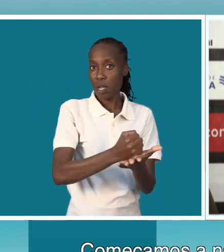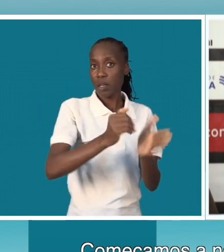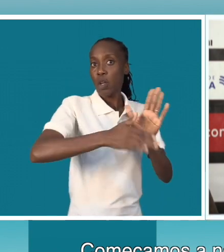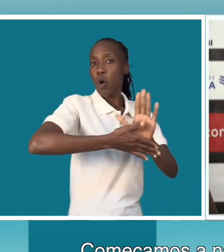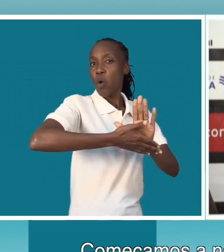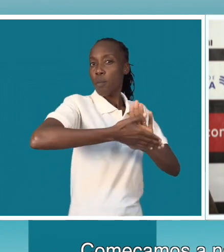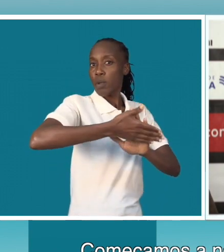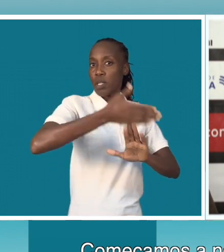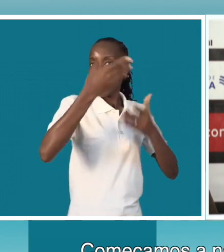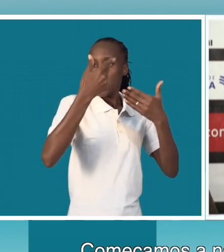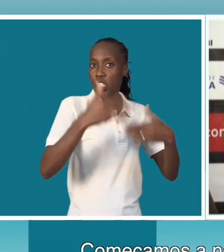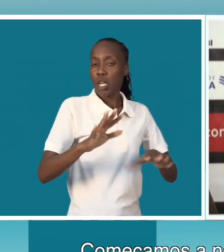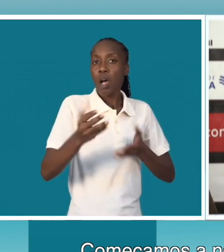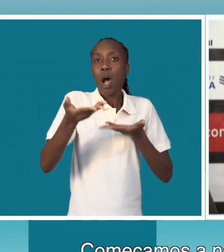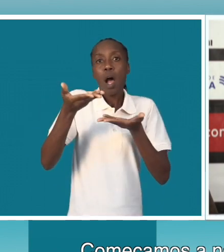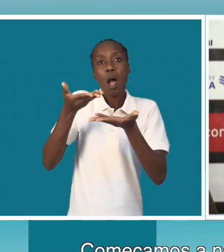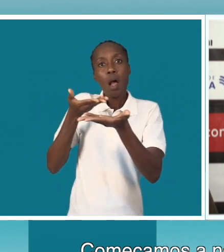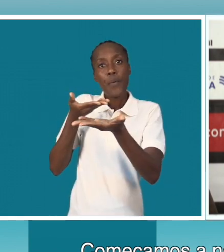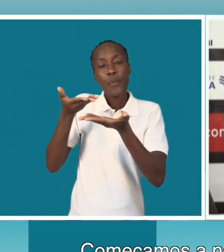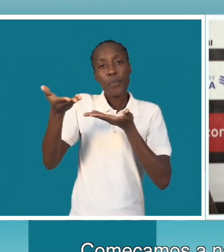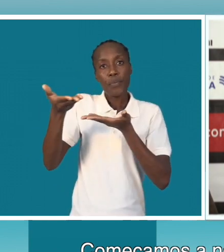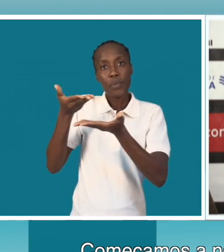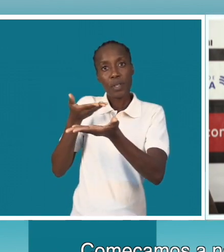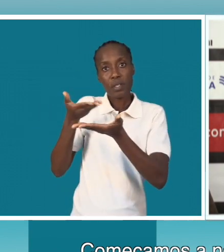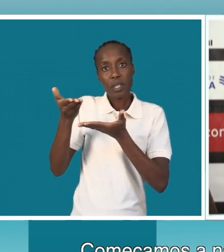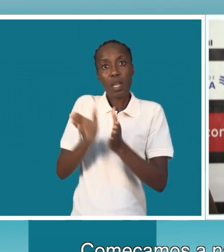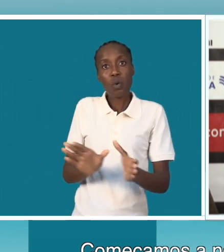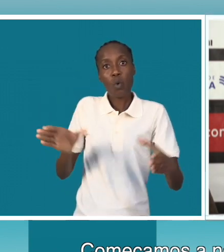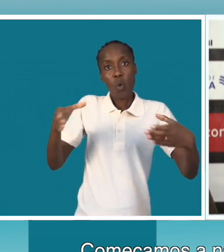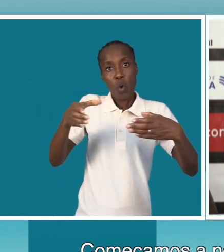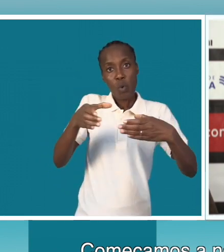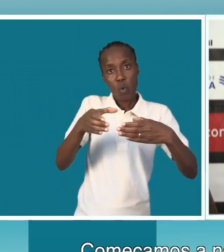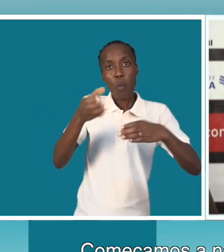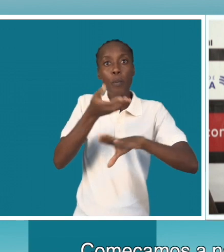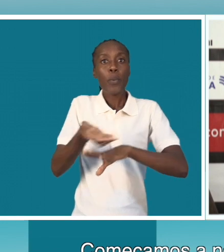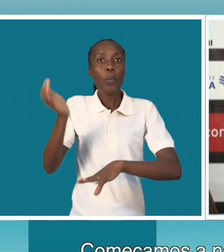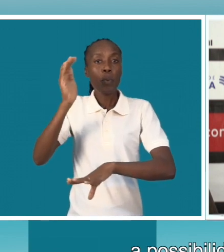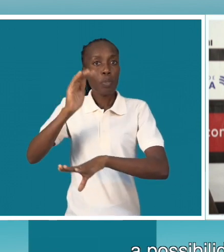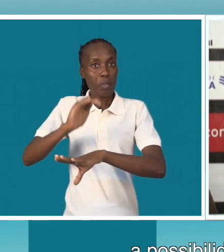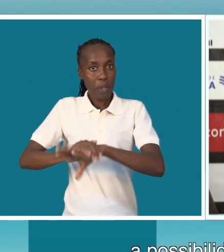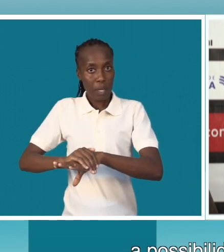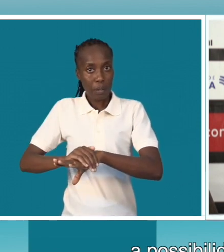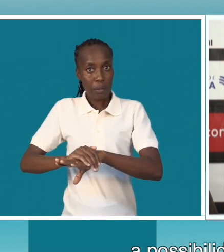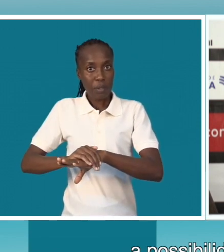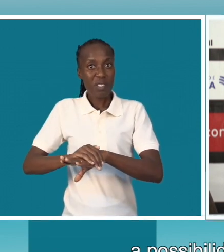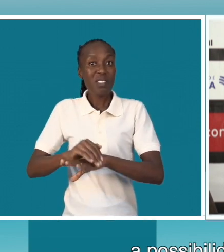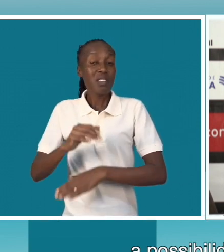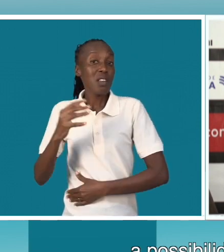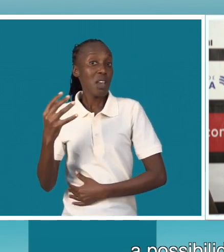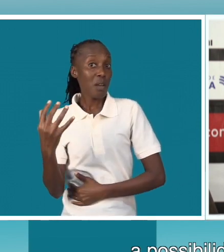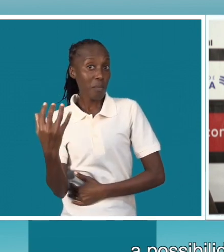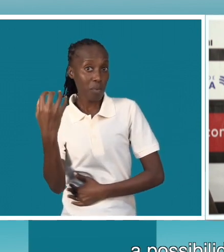negociar com a equipa técnica a possibilidade de